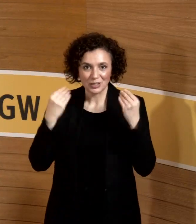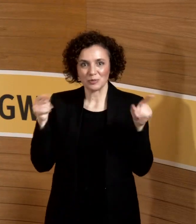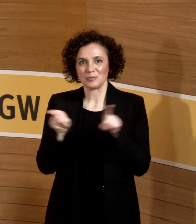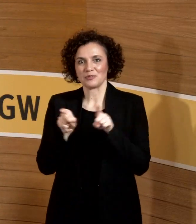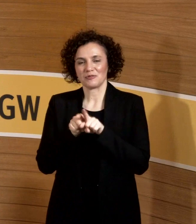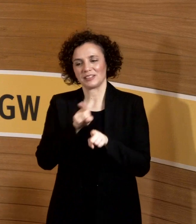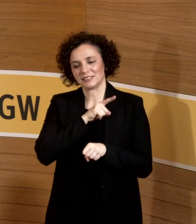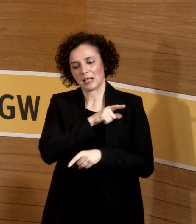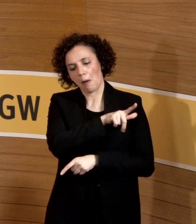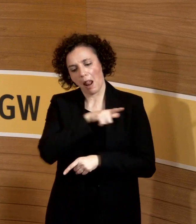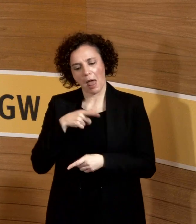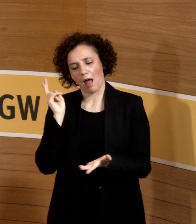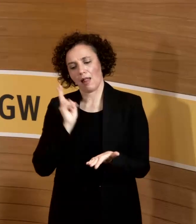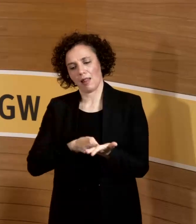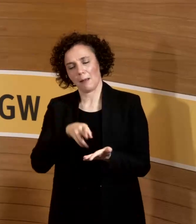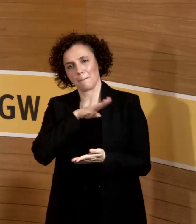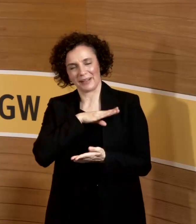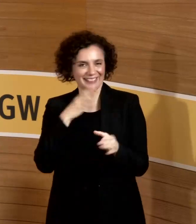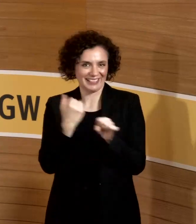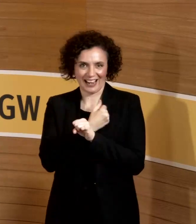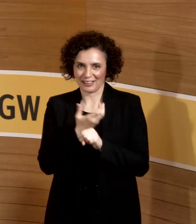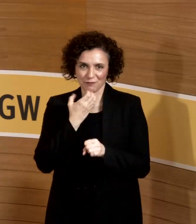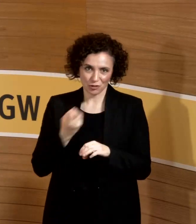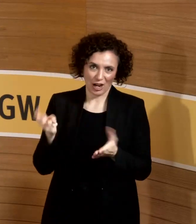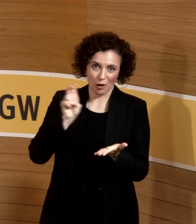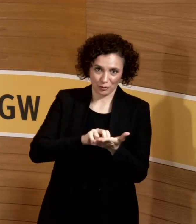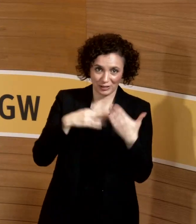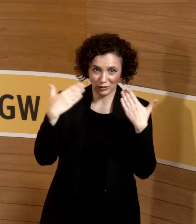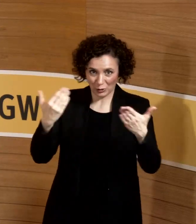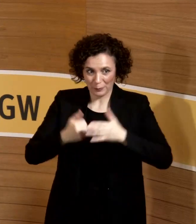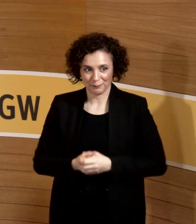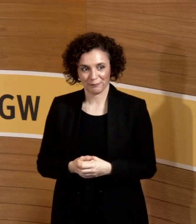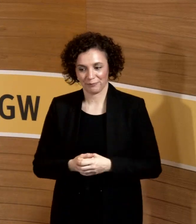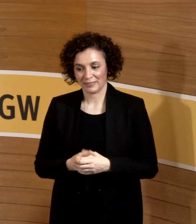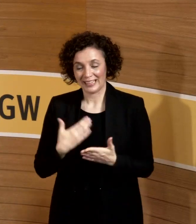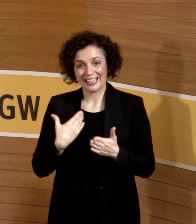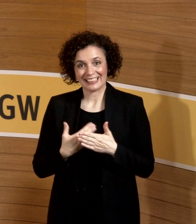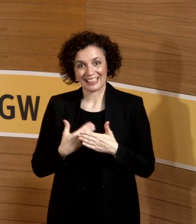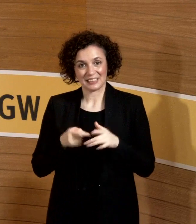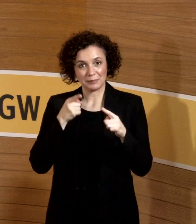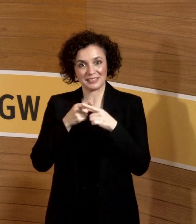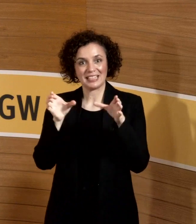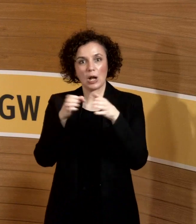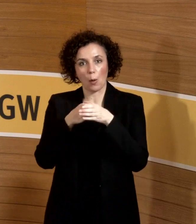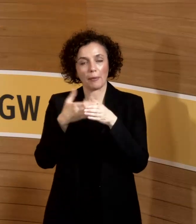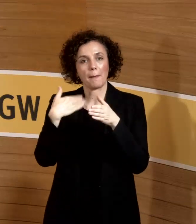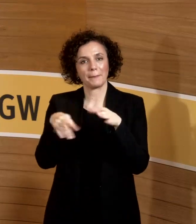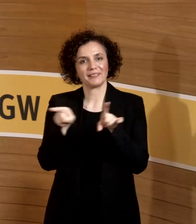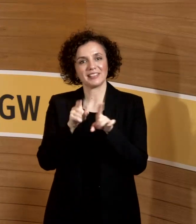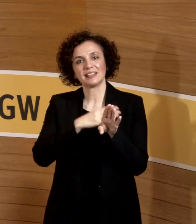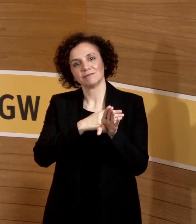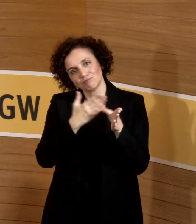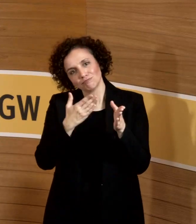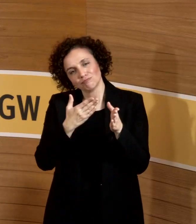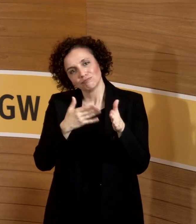haben ja eine Klientel, die eher Spähtypen ist. Und wenn Sie jetzt mal gucken, die Schichteinteilung und Chronodisruption hat jetzt dieses